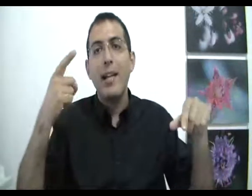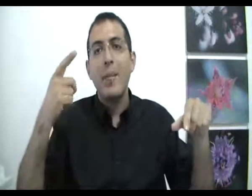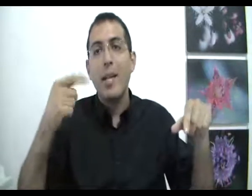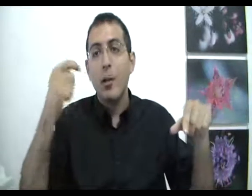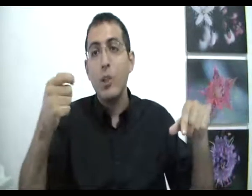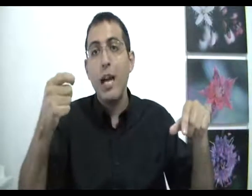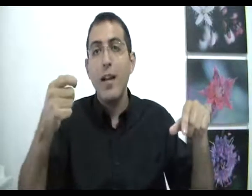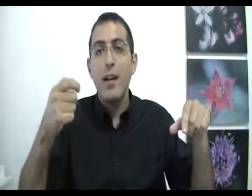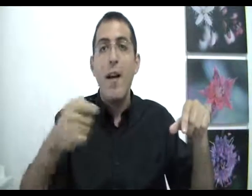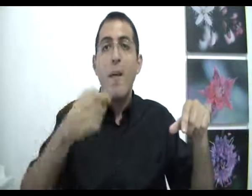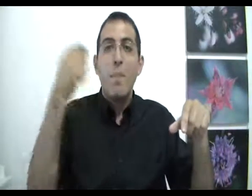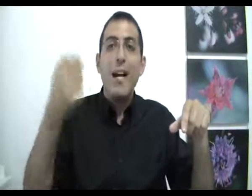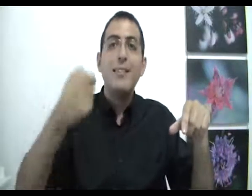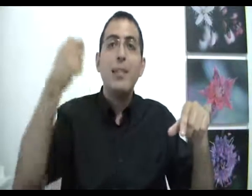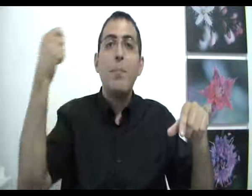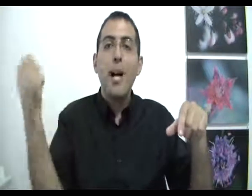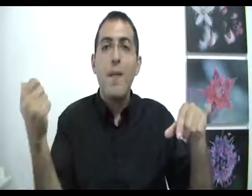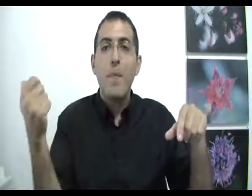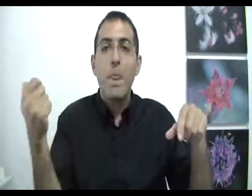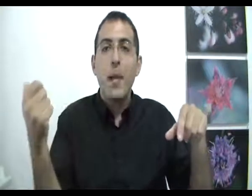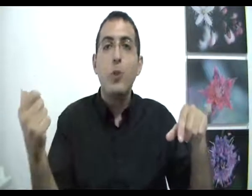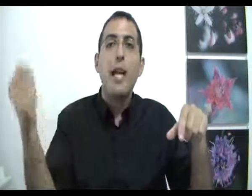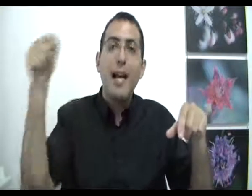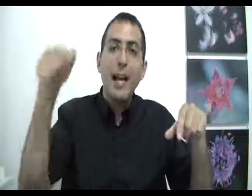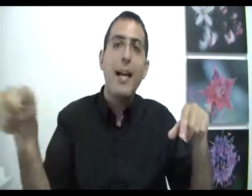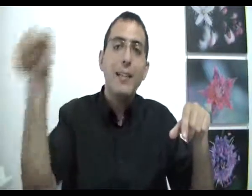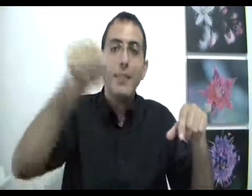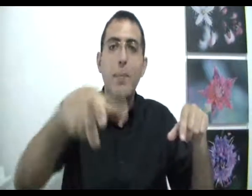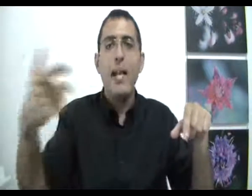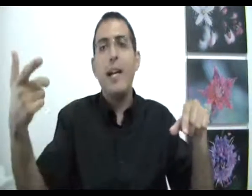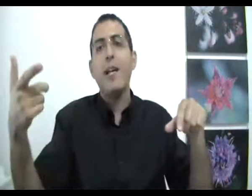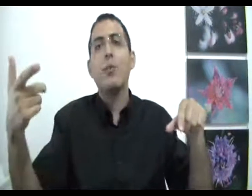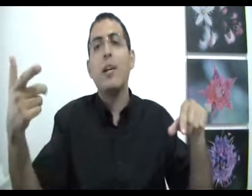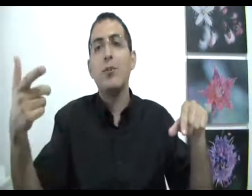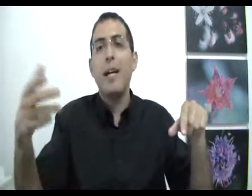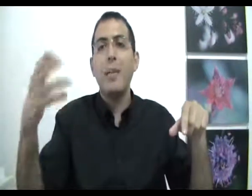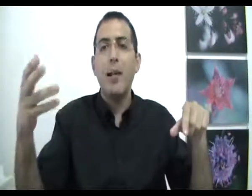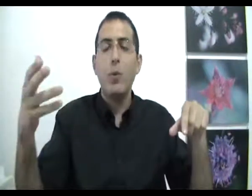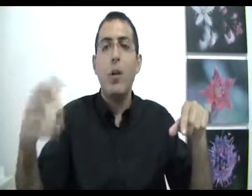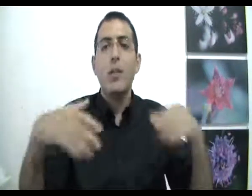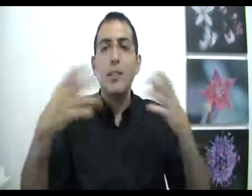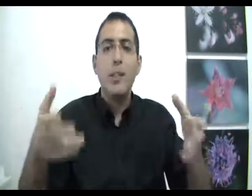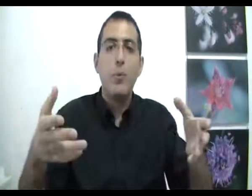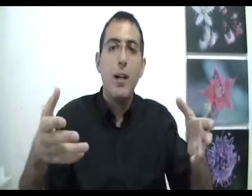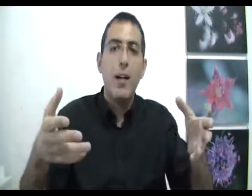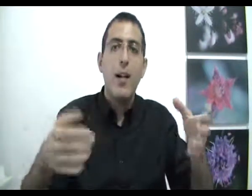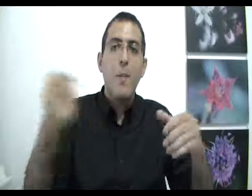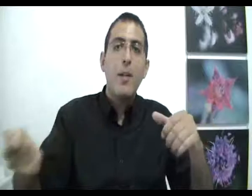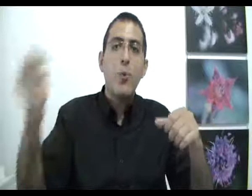לגמרי? כי אנחנו נשאל מה הסיבה שהכריכה את הסיבה להכריח אותך זאת אומרת אמרנו שעשית פעולה משהו